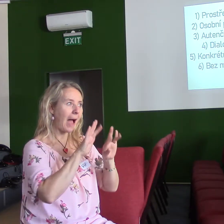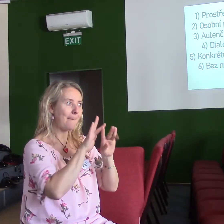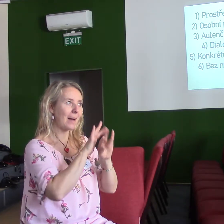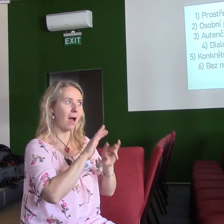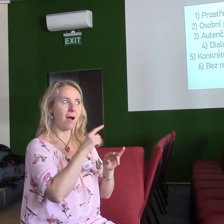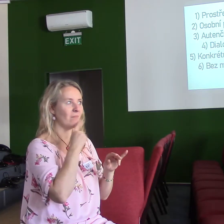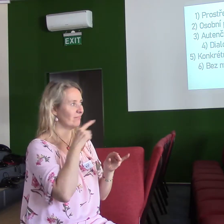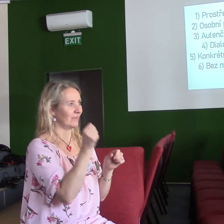kvá vata.